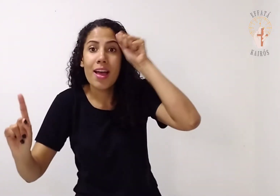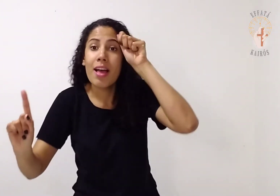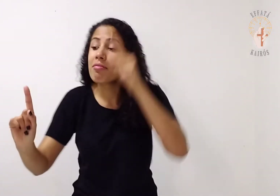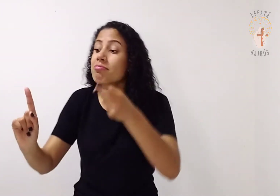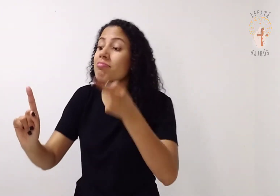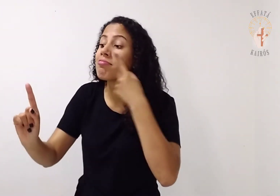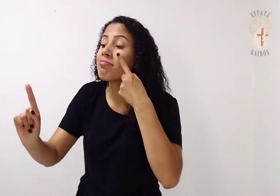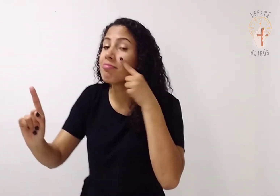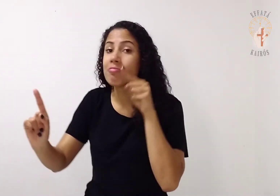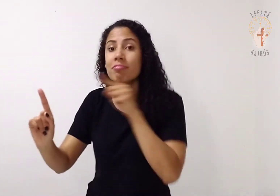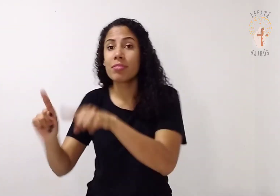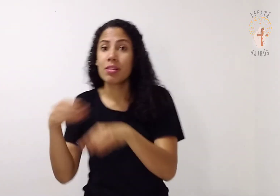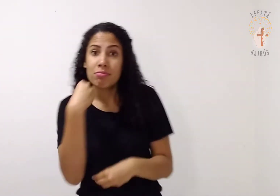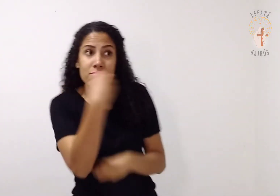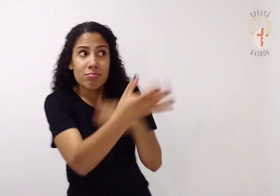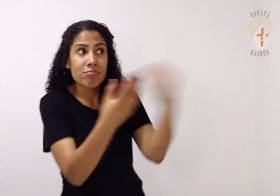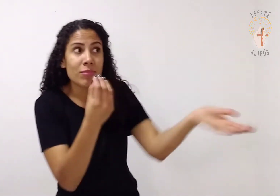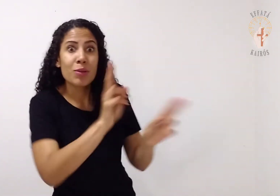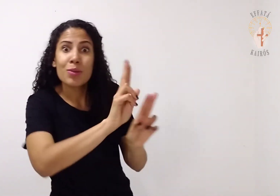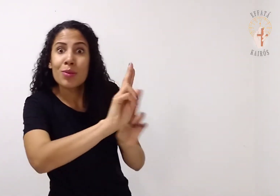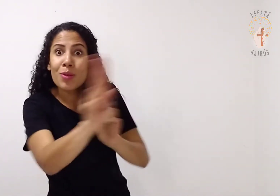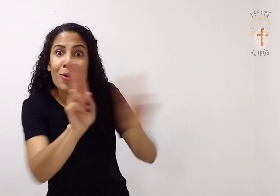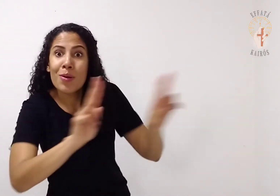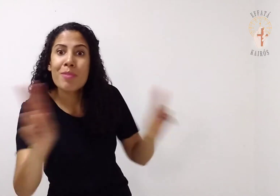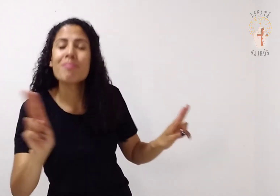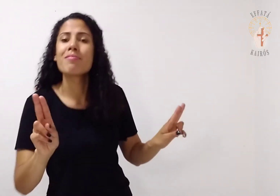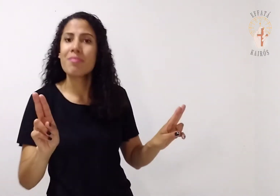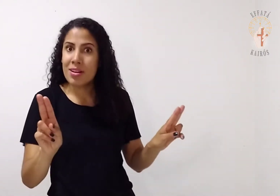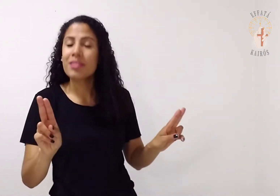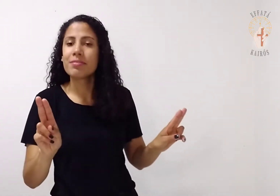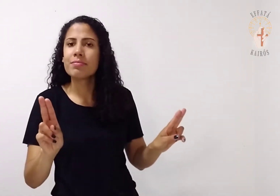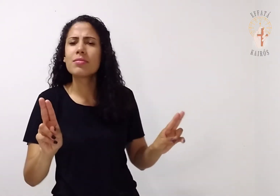Todo ser vivo teria o nome que Adão lhe desse.